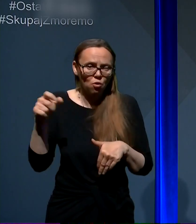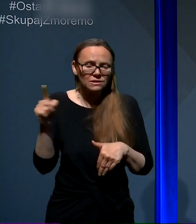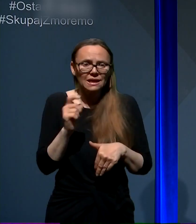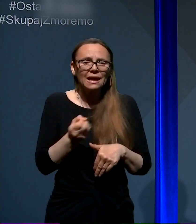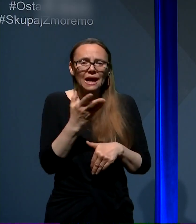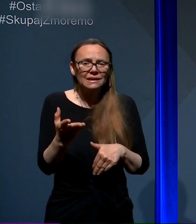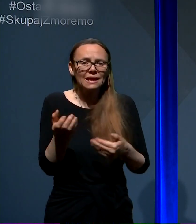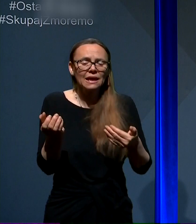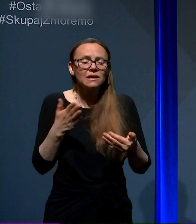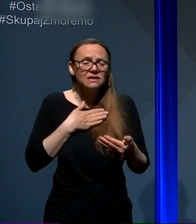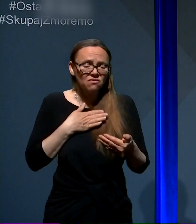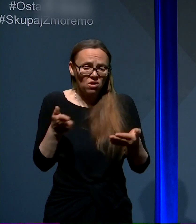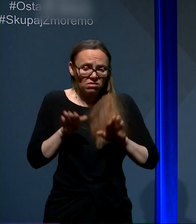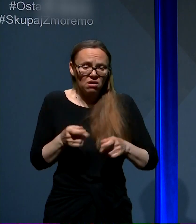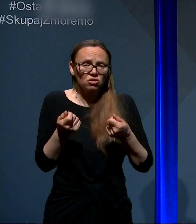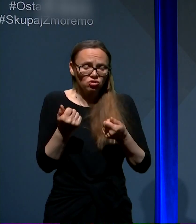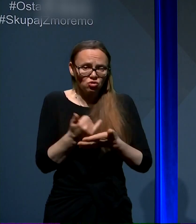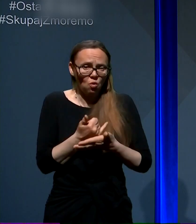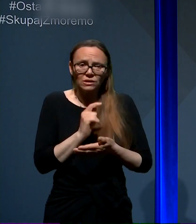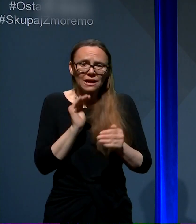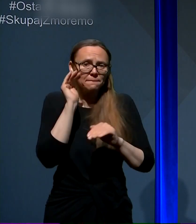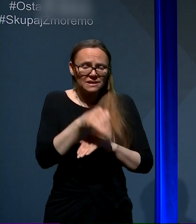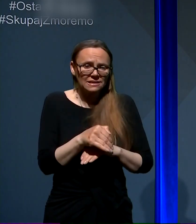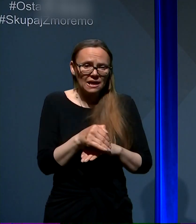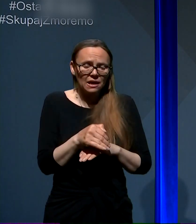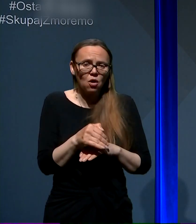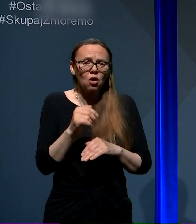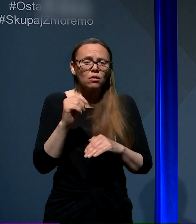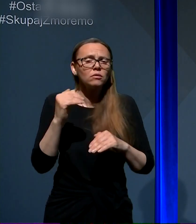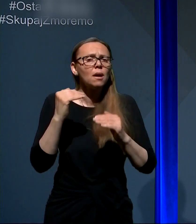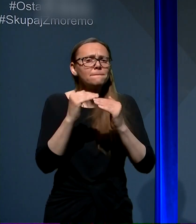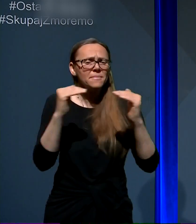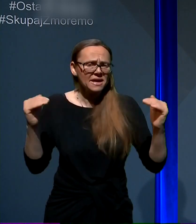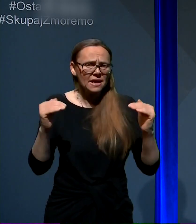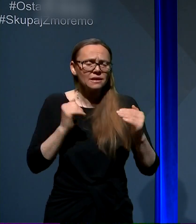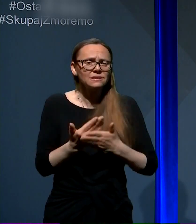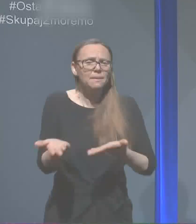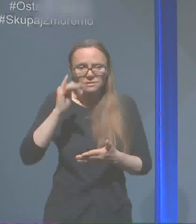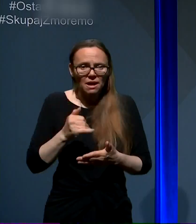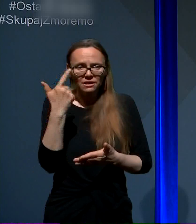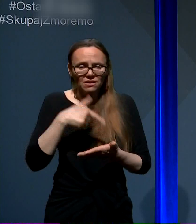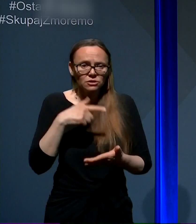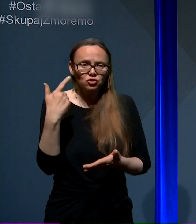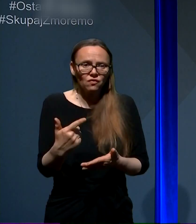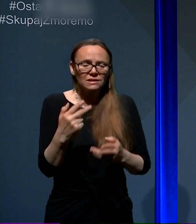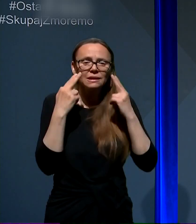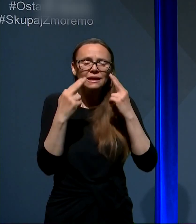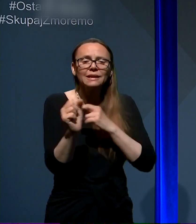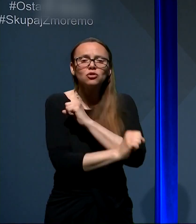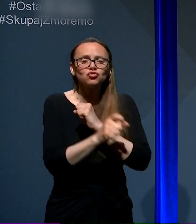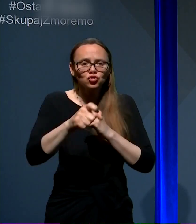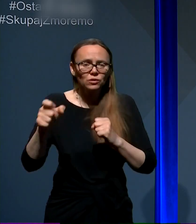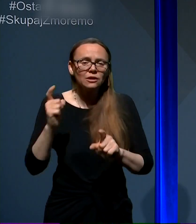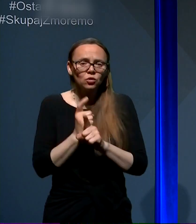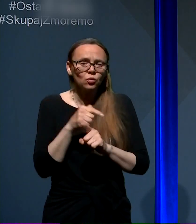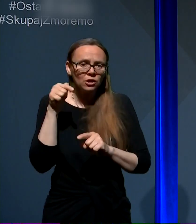katerih vlastnih dohod, ki ne presegajo premoženskega cenzusa za pridobitev pravice dovarstvenega dodatka. Kaj se tiče študentov, je tukaj